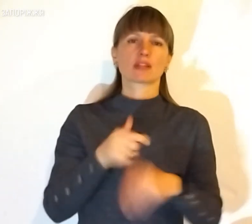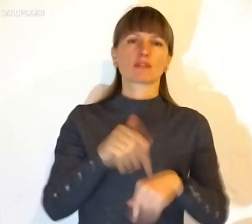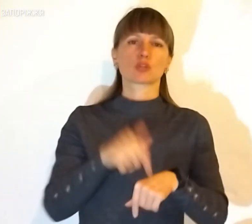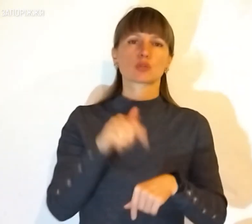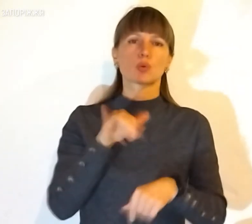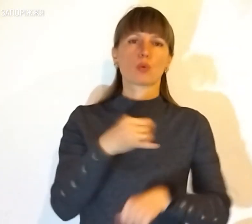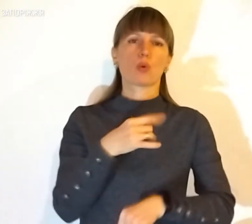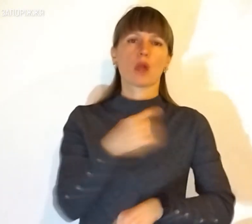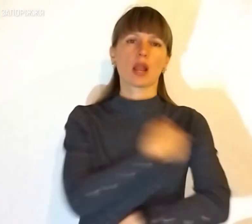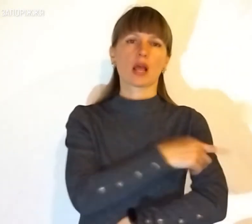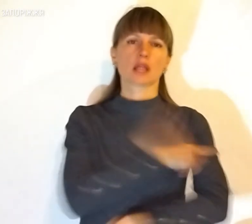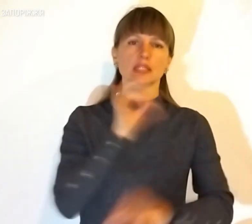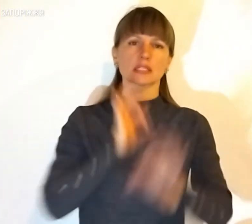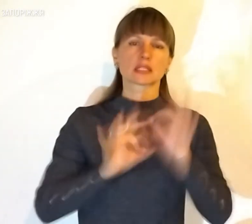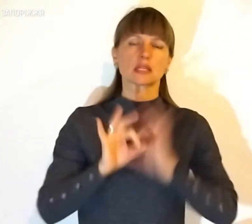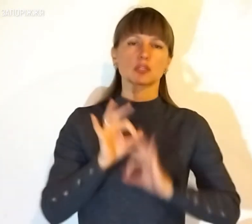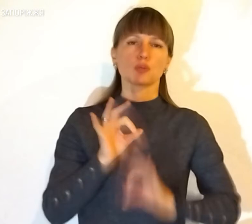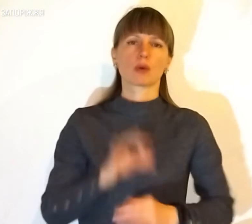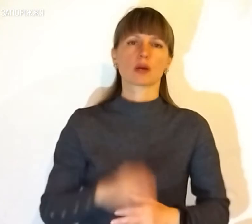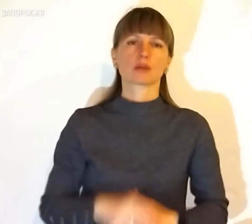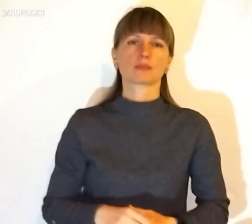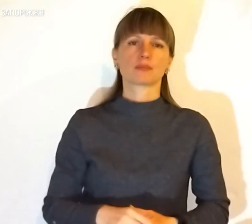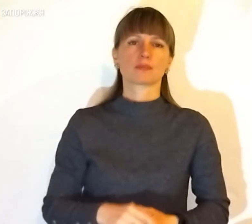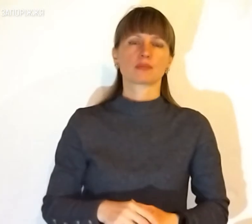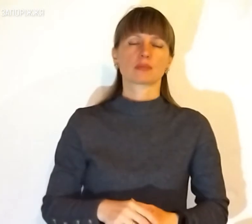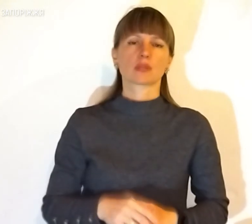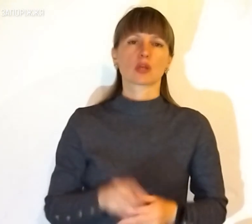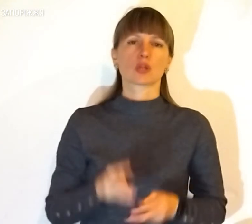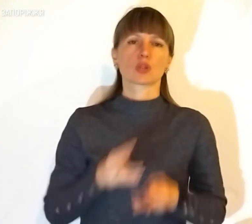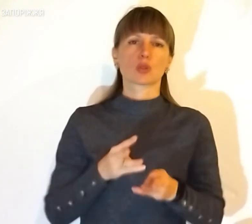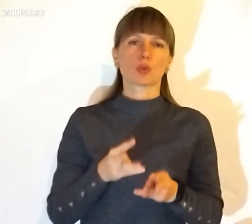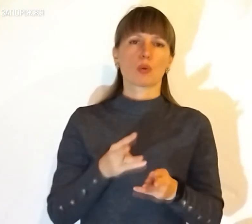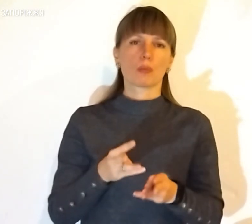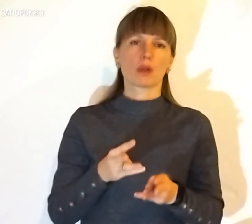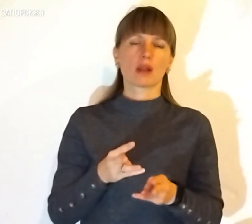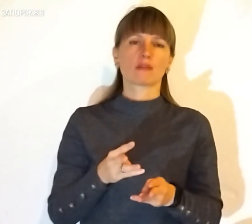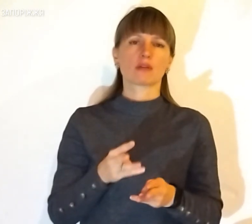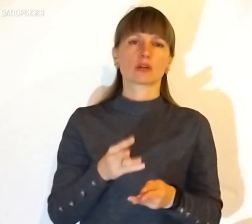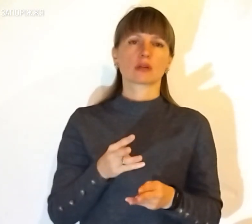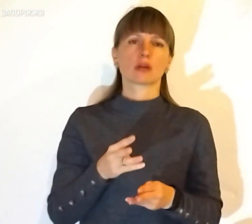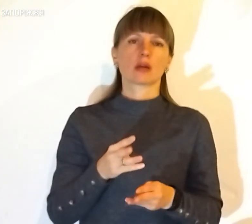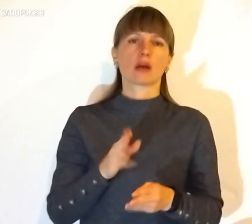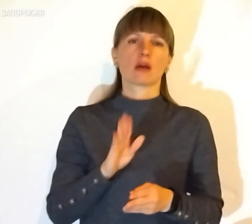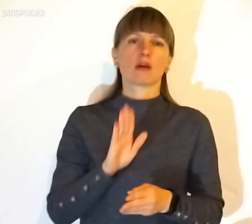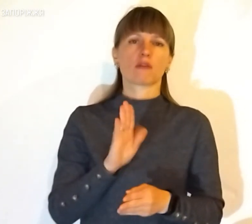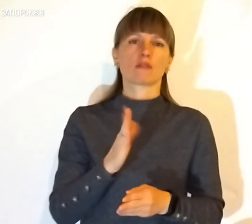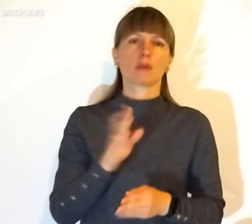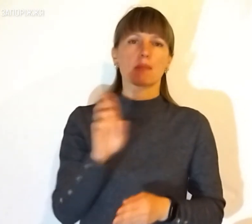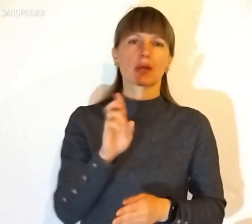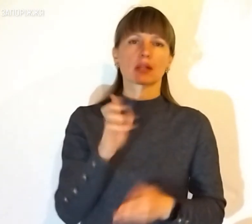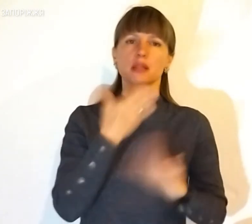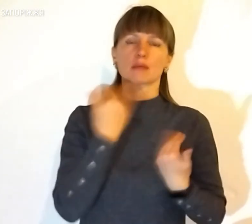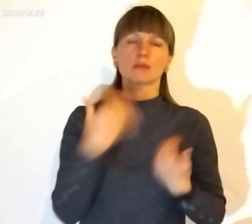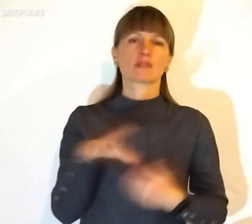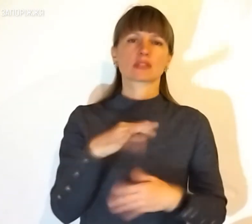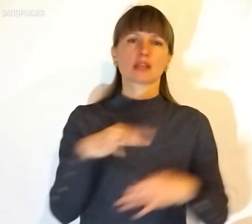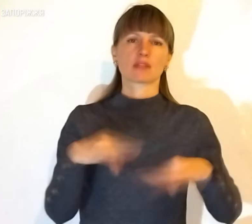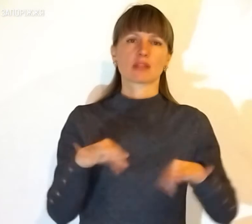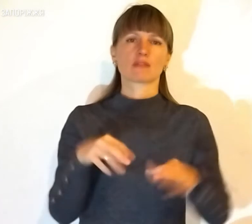відчутний у лікарських засобах. Топлива в Бердянській зовсім немає. Палива в Бердянській немає. Всі автівки стоять,